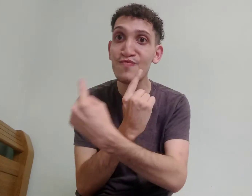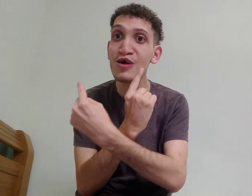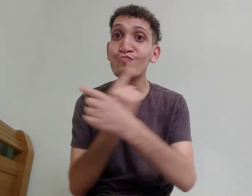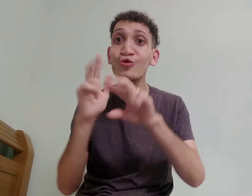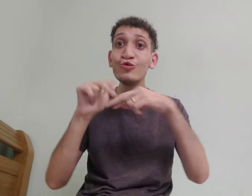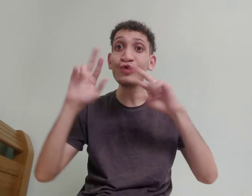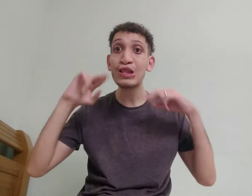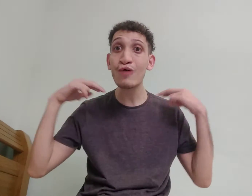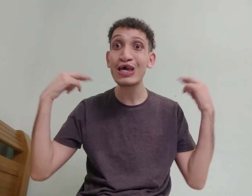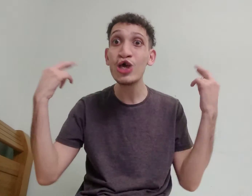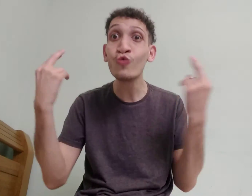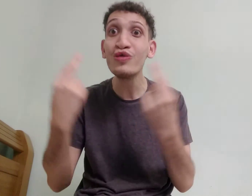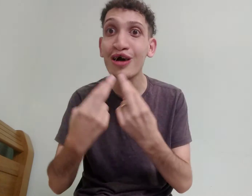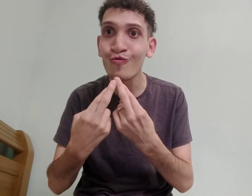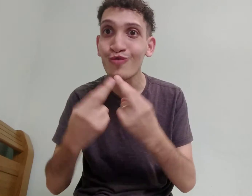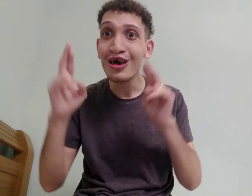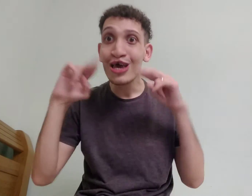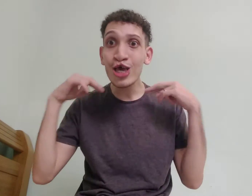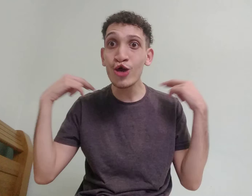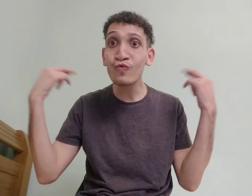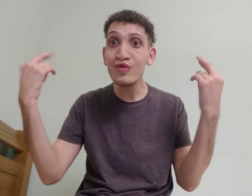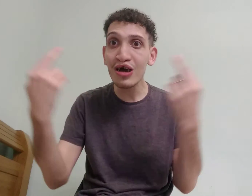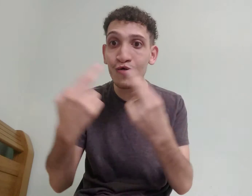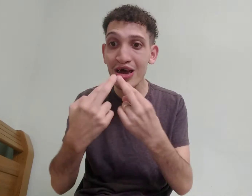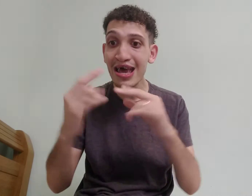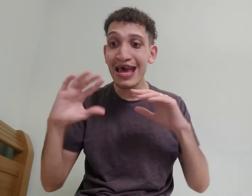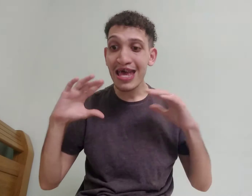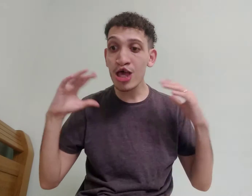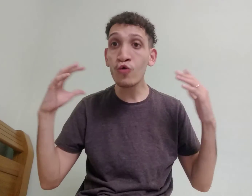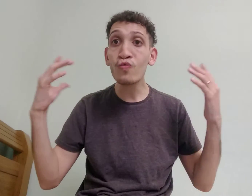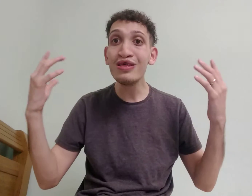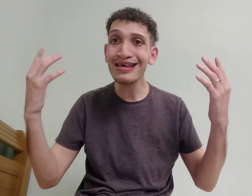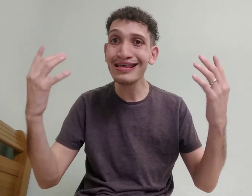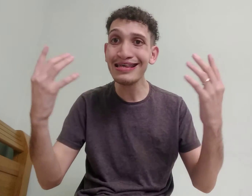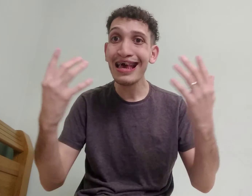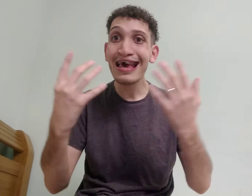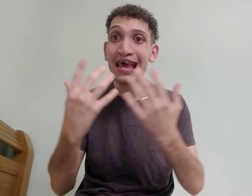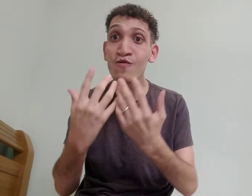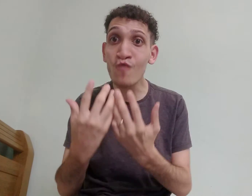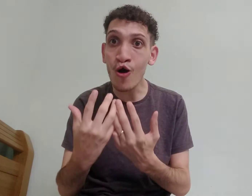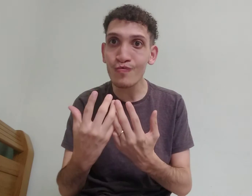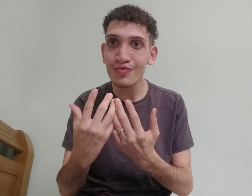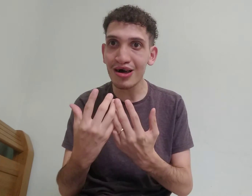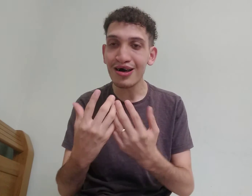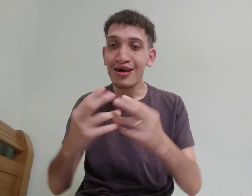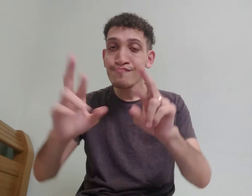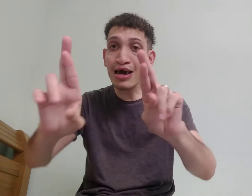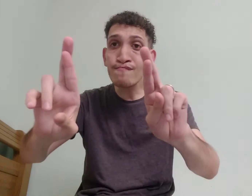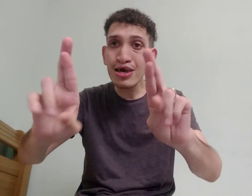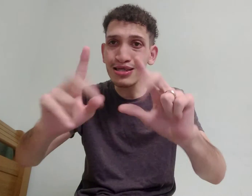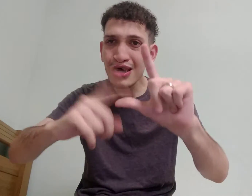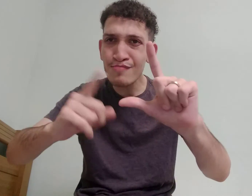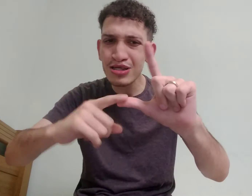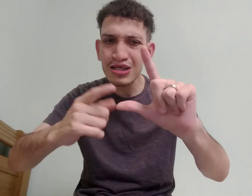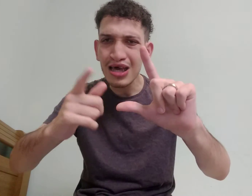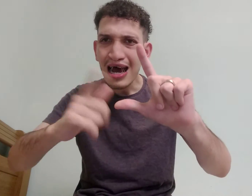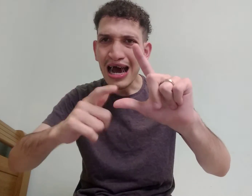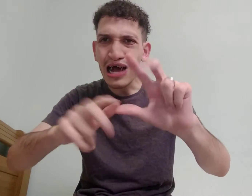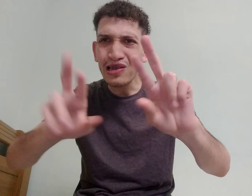por isso que o sinal é reunião, reunião é reunir-se em volta, mas perceba que a letra